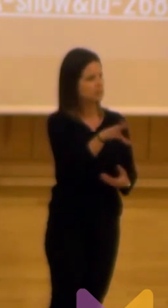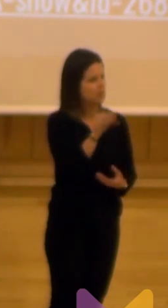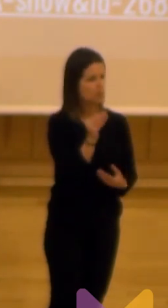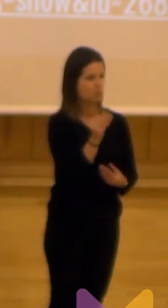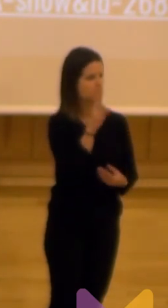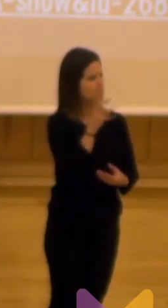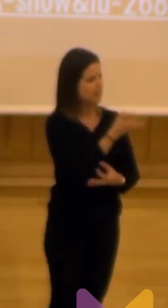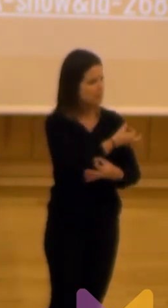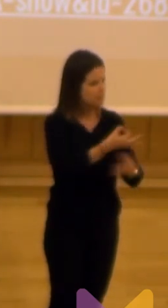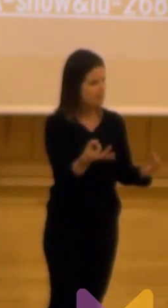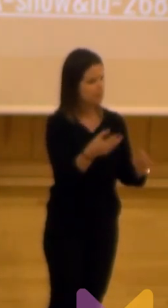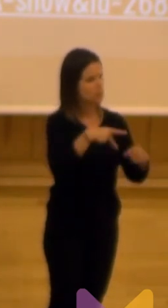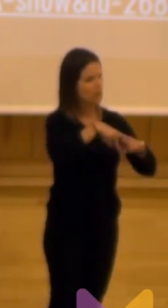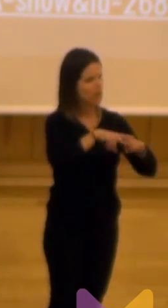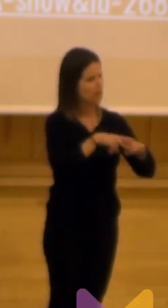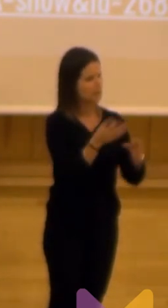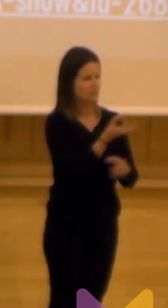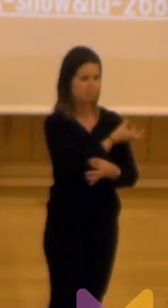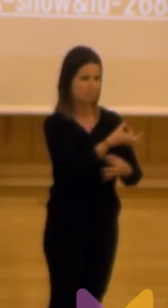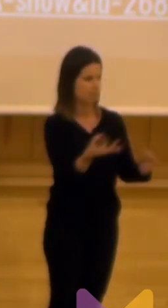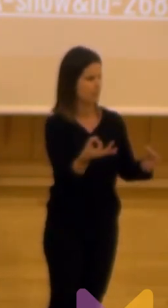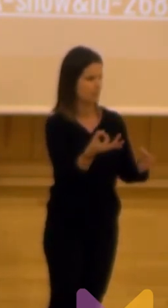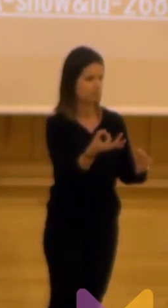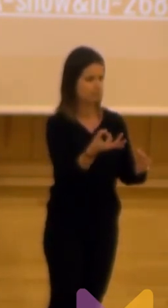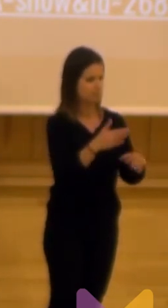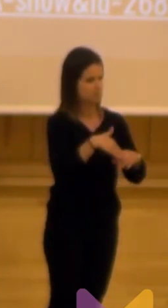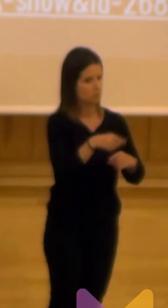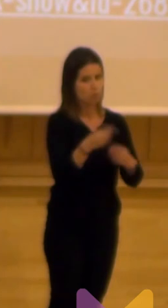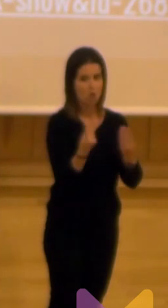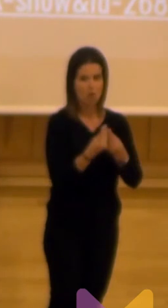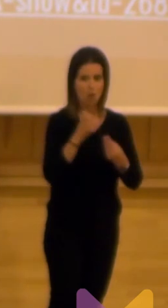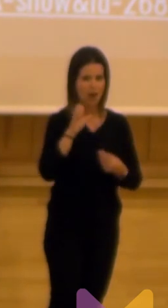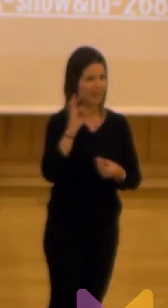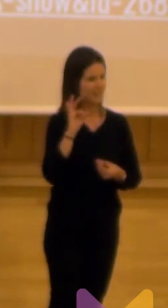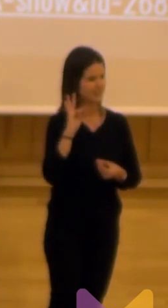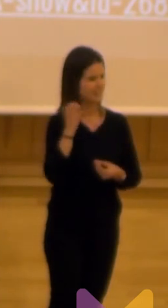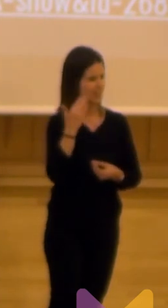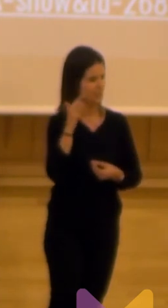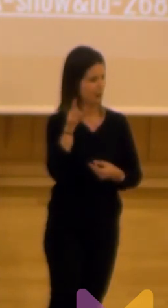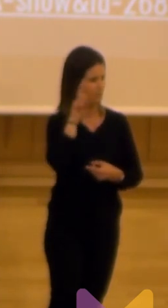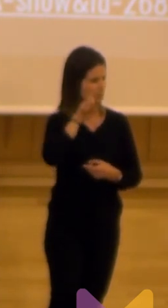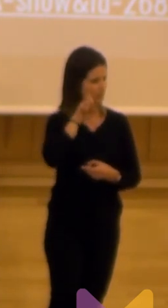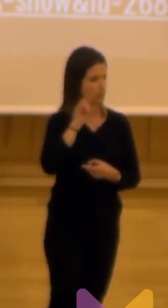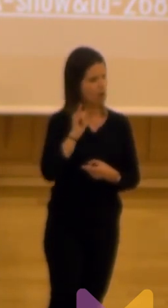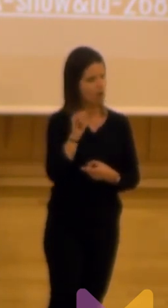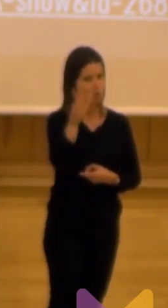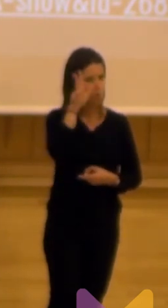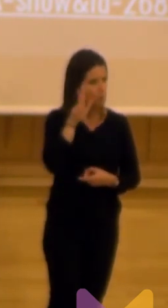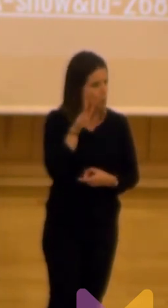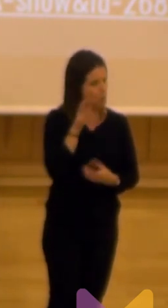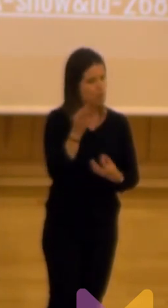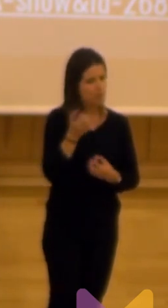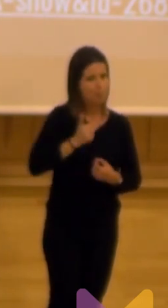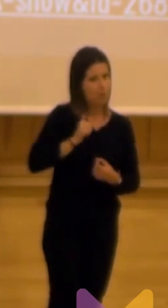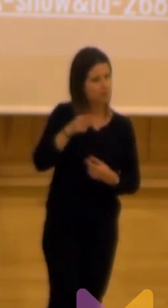parece además magnífico esto parece una herramienta extraordinaria yo con Esteban tenemos con el profesor tenemos un lujo que